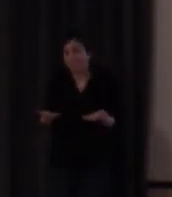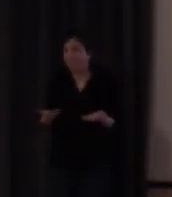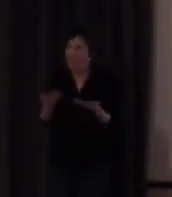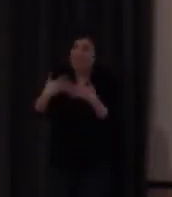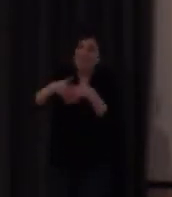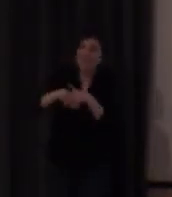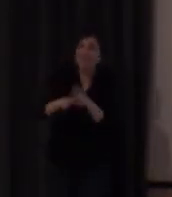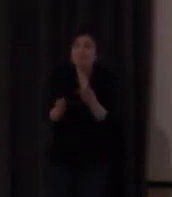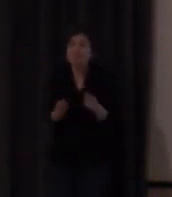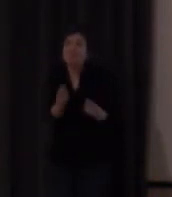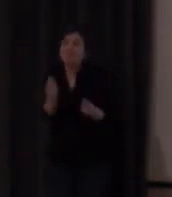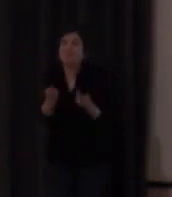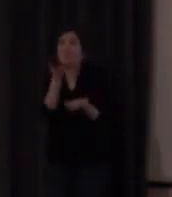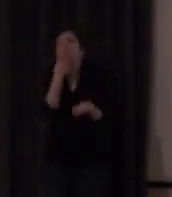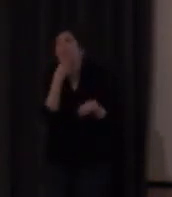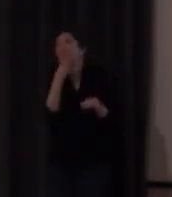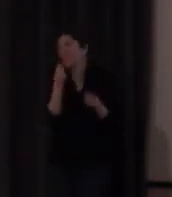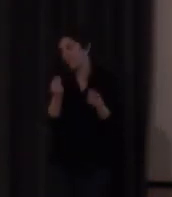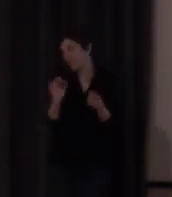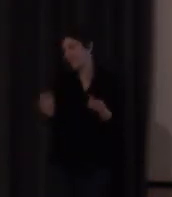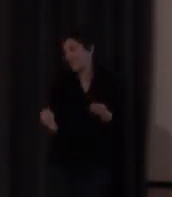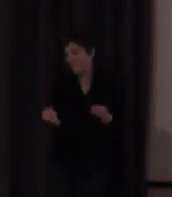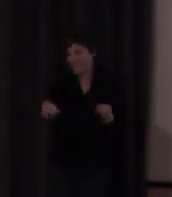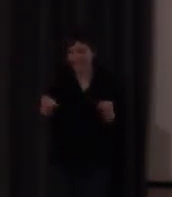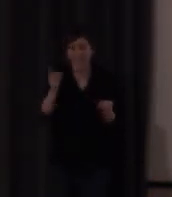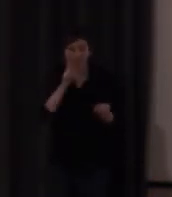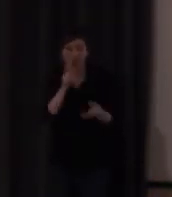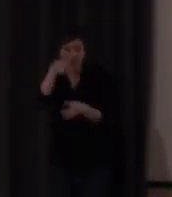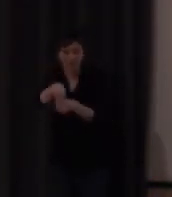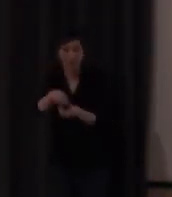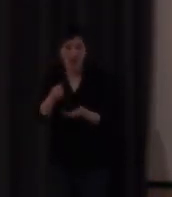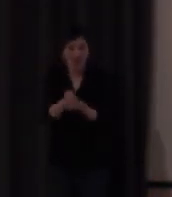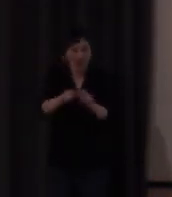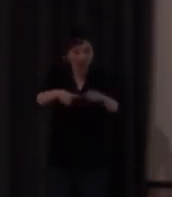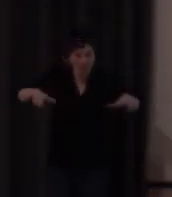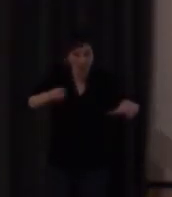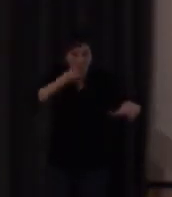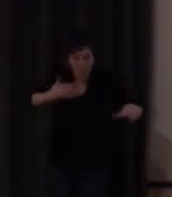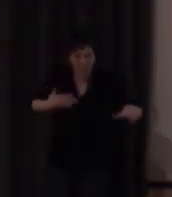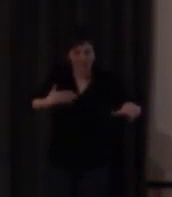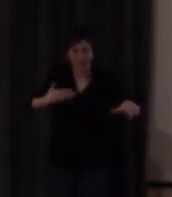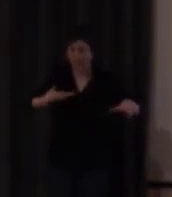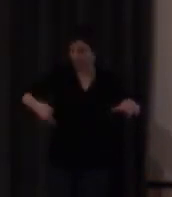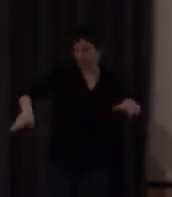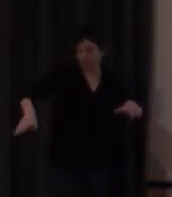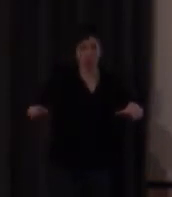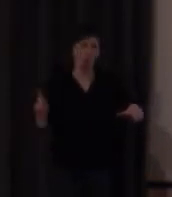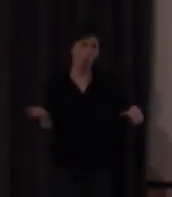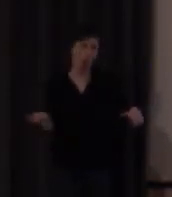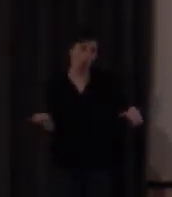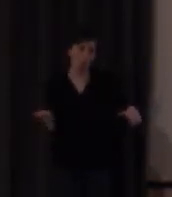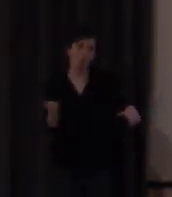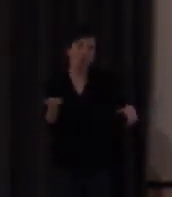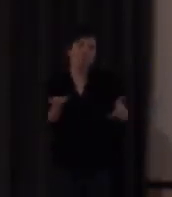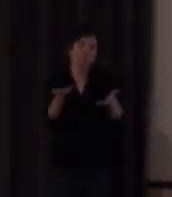inserción testimonial de nuevo los sordos están en el aula queda bien no los vamos a sacar del aula porque para qué pero es